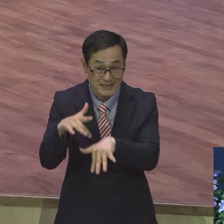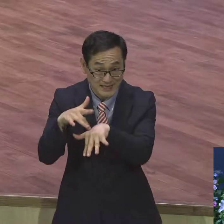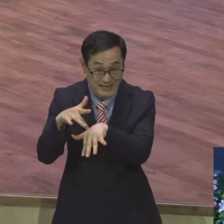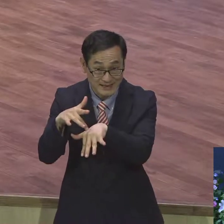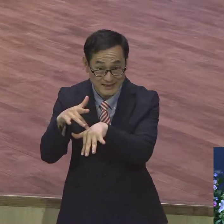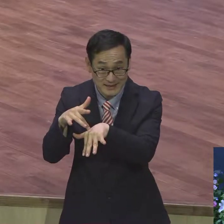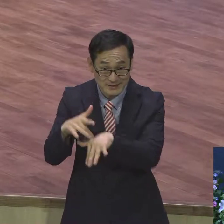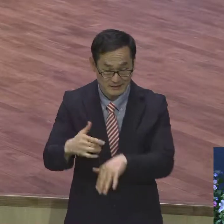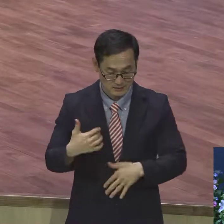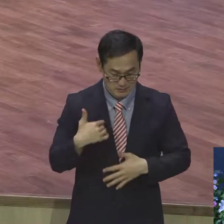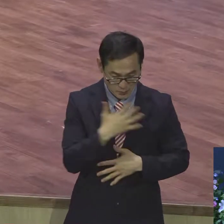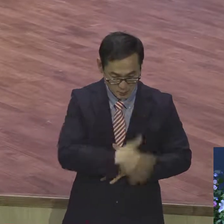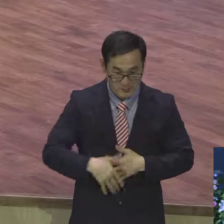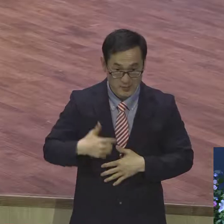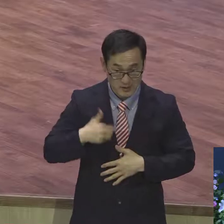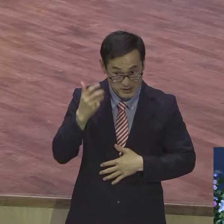모습을 가르켜 이렇게 표현했어요.